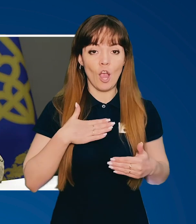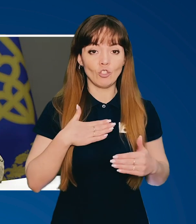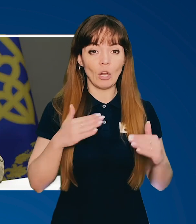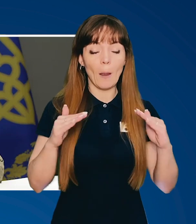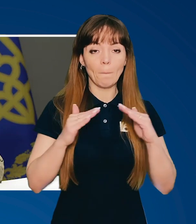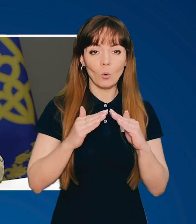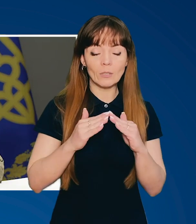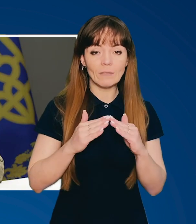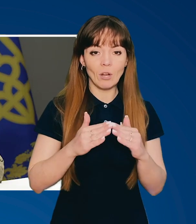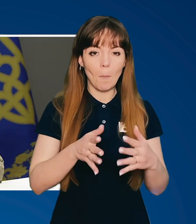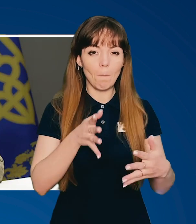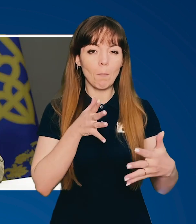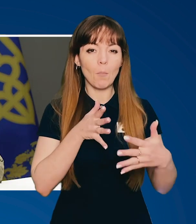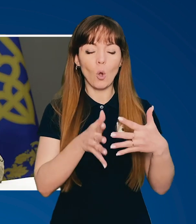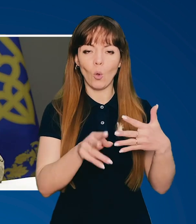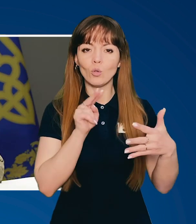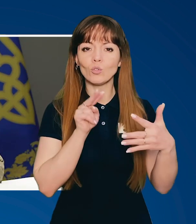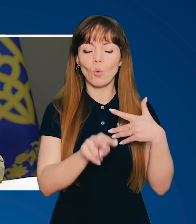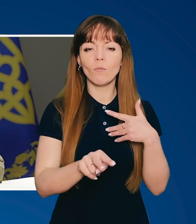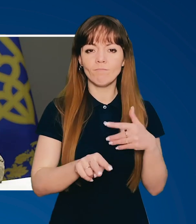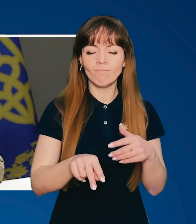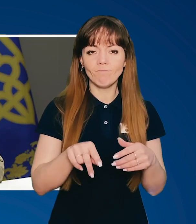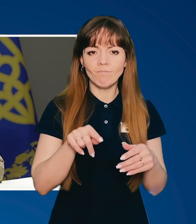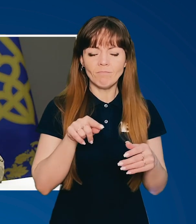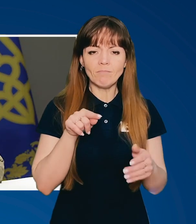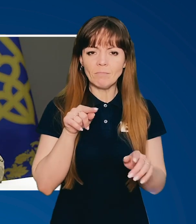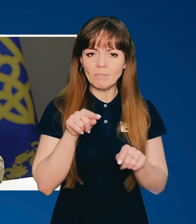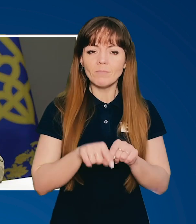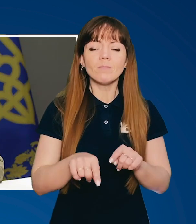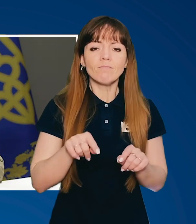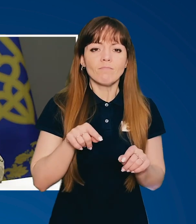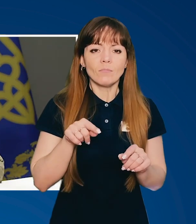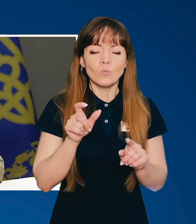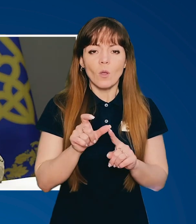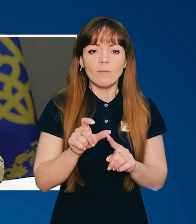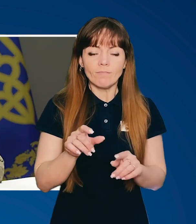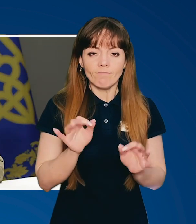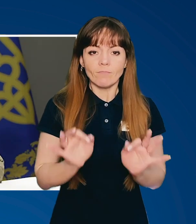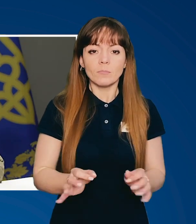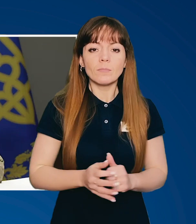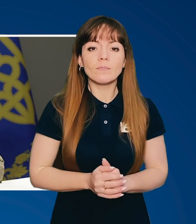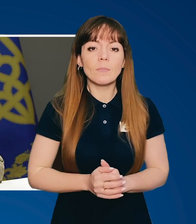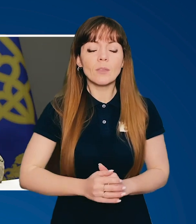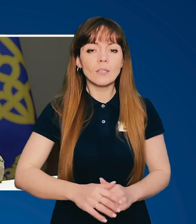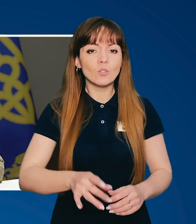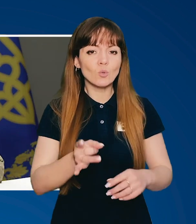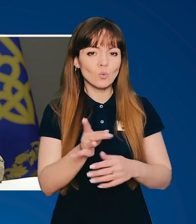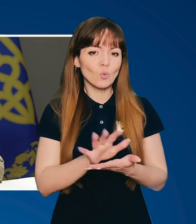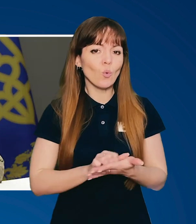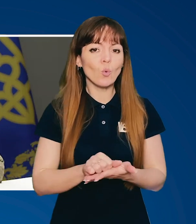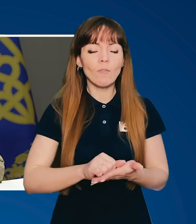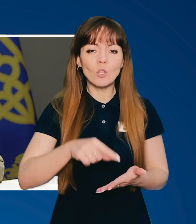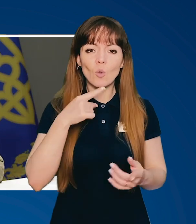будівель прозорі в прямому сенсі слова. Зруйновані російськими ракетами,